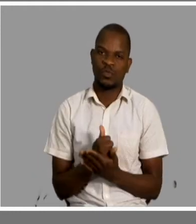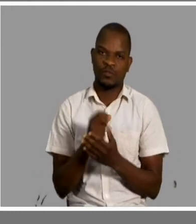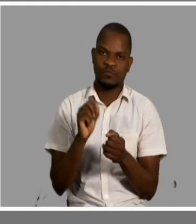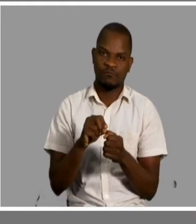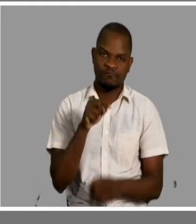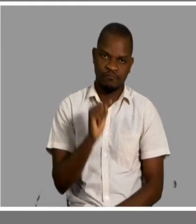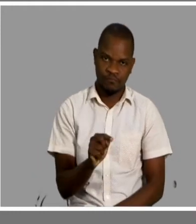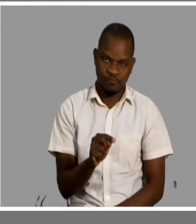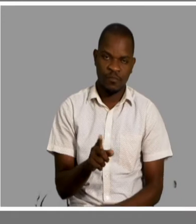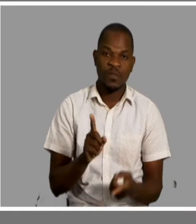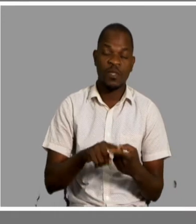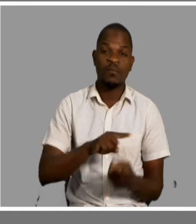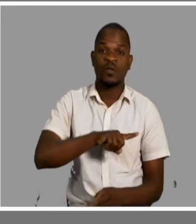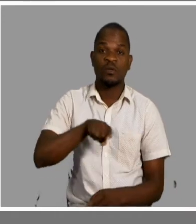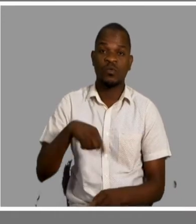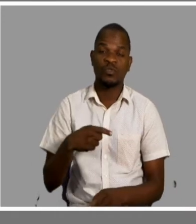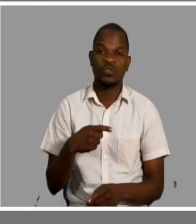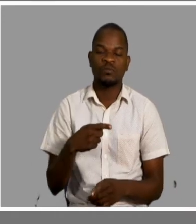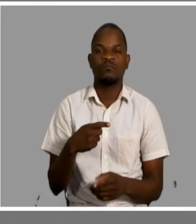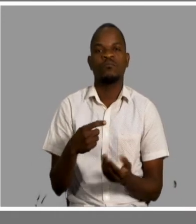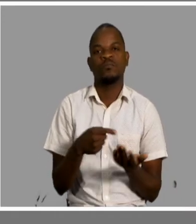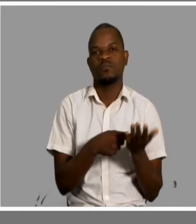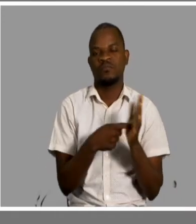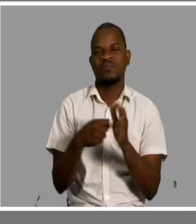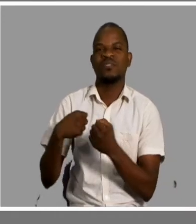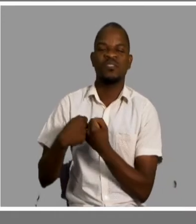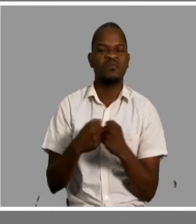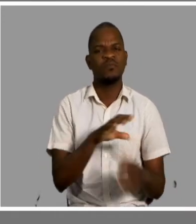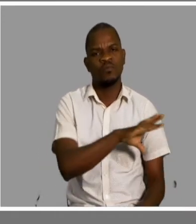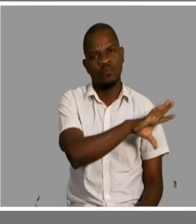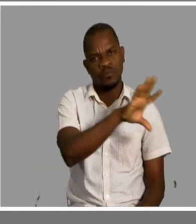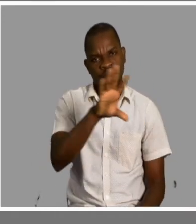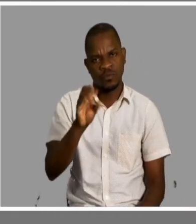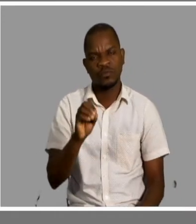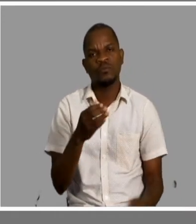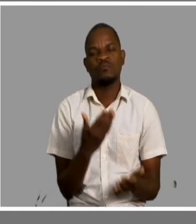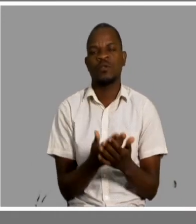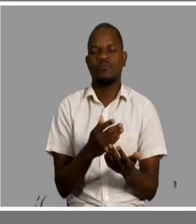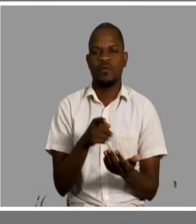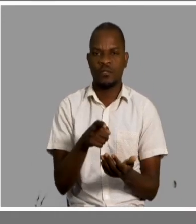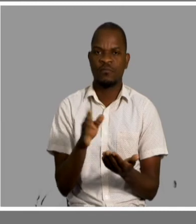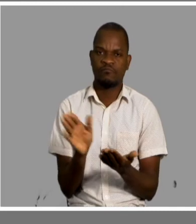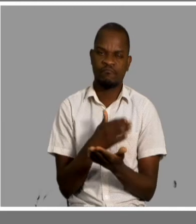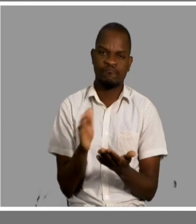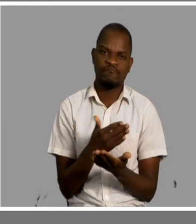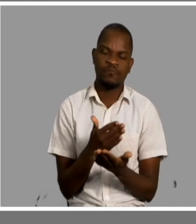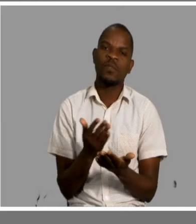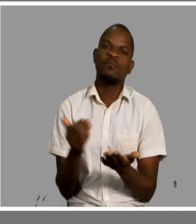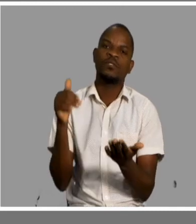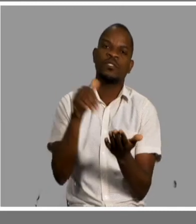lançamos aqui este desafio a todos nós que nos puderem ajudar para que a professora possa também chegar às